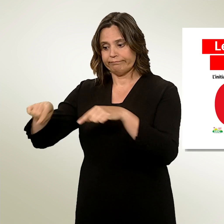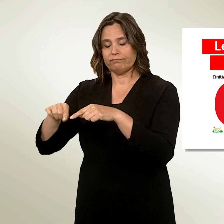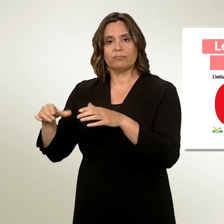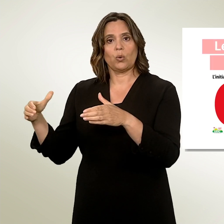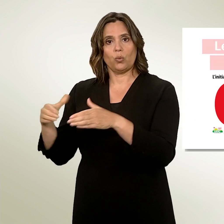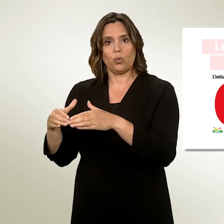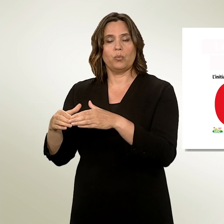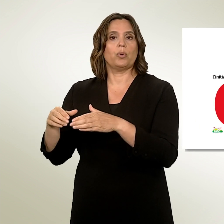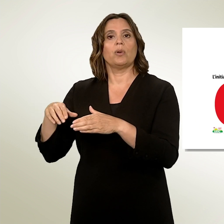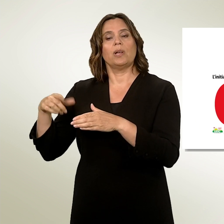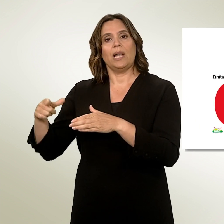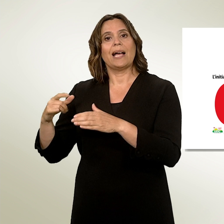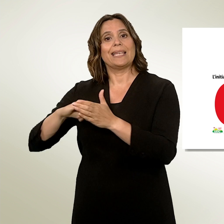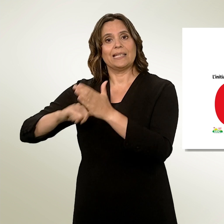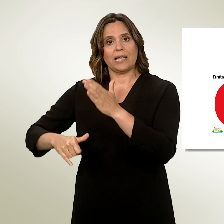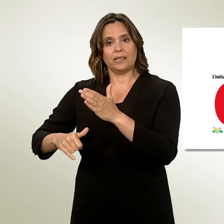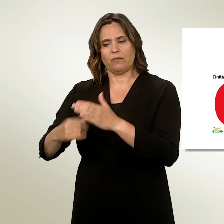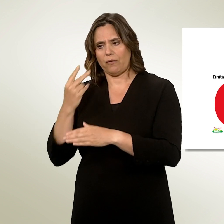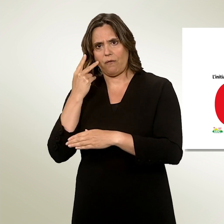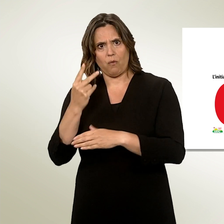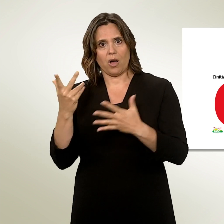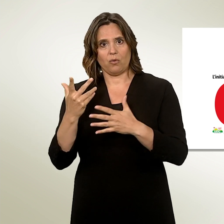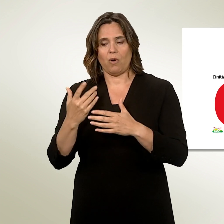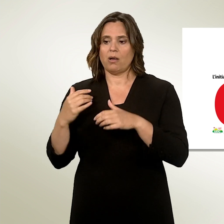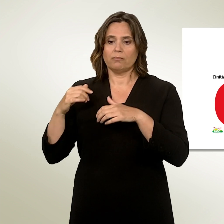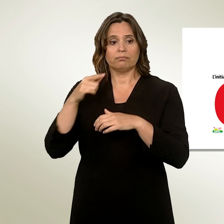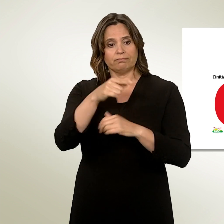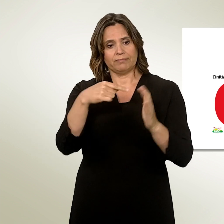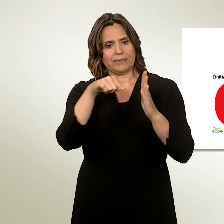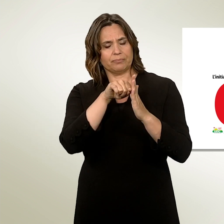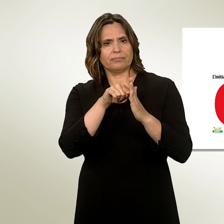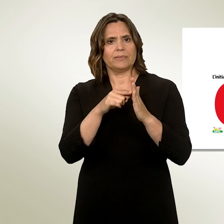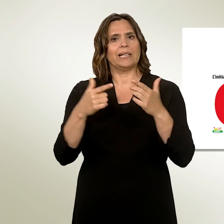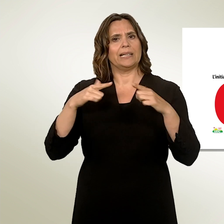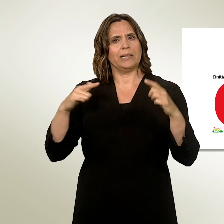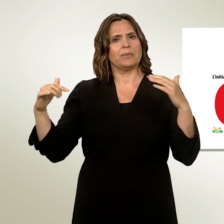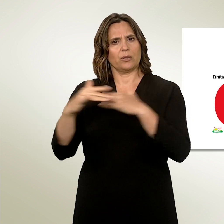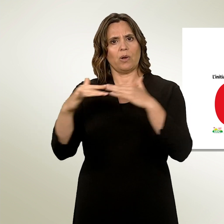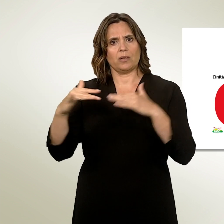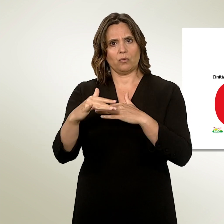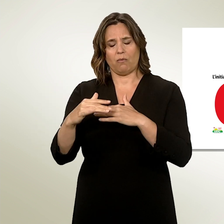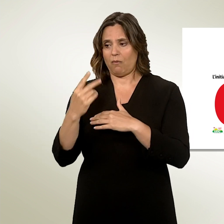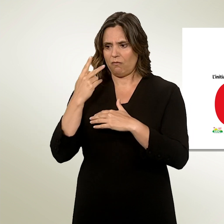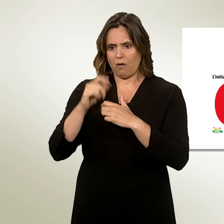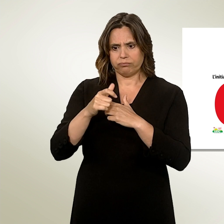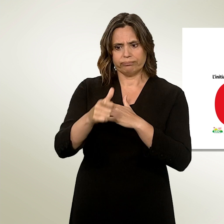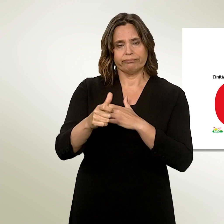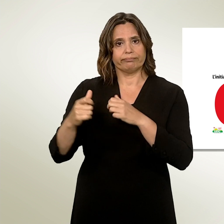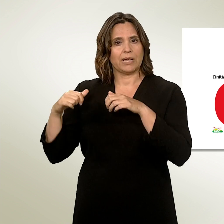on assiste en Suisse à une immigration de masse depuis l'instauration de la libre circulation des personnes. Si cette immigration sans